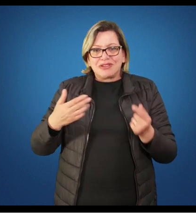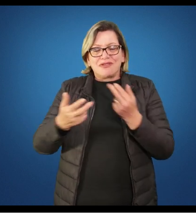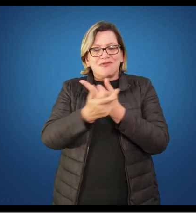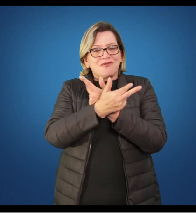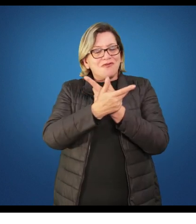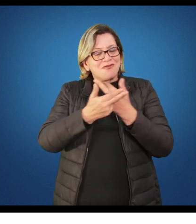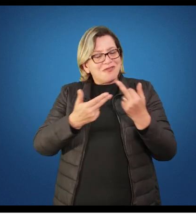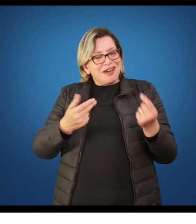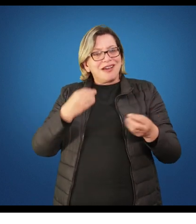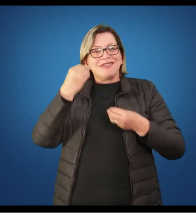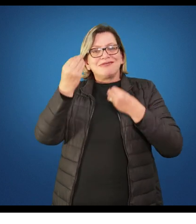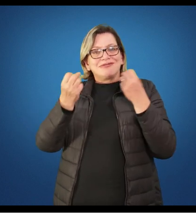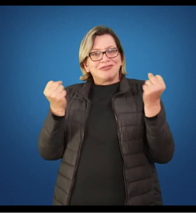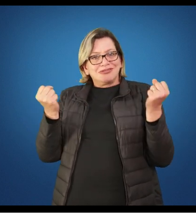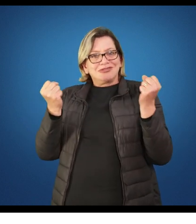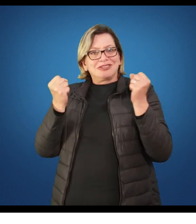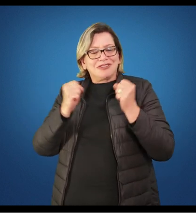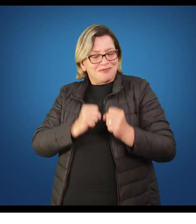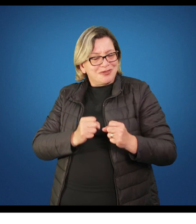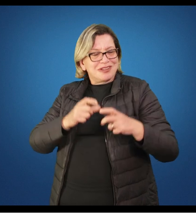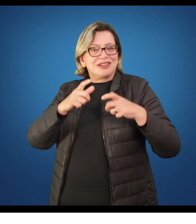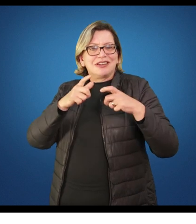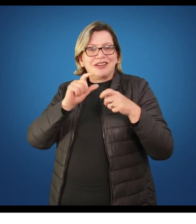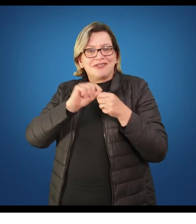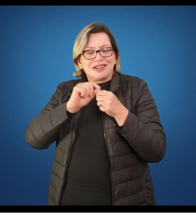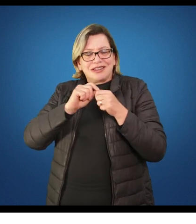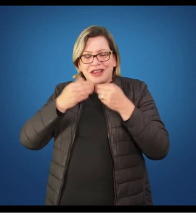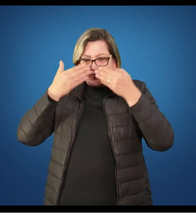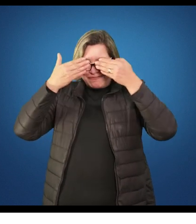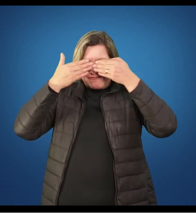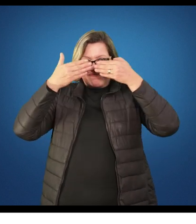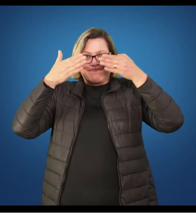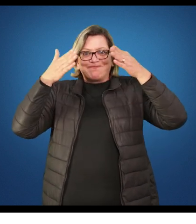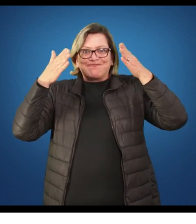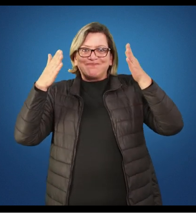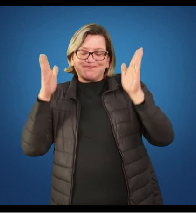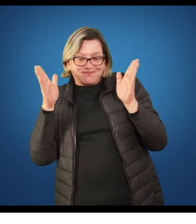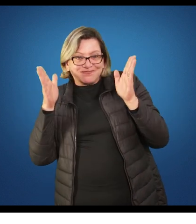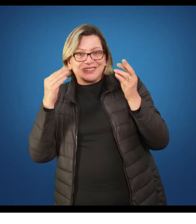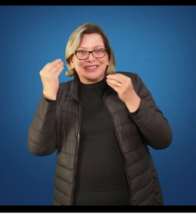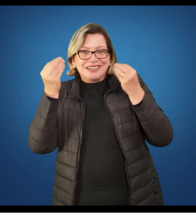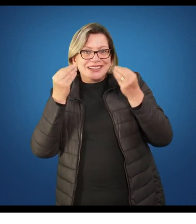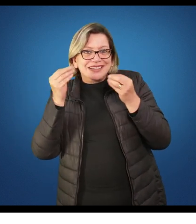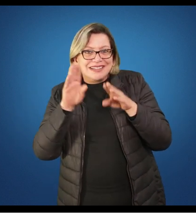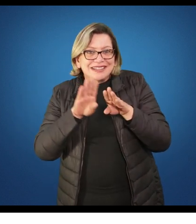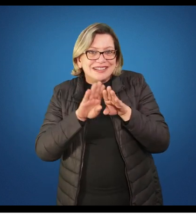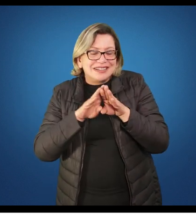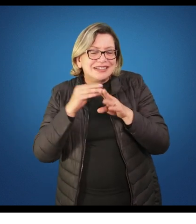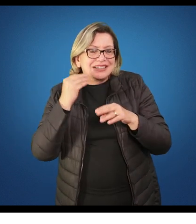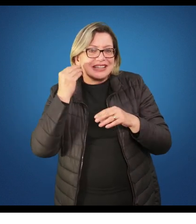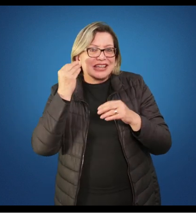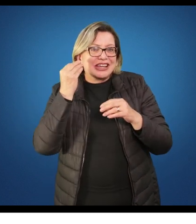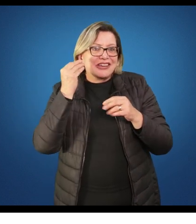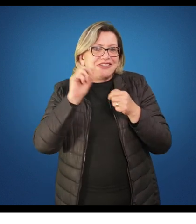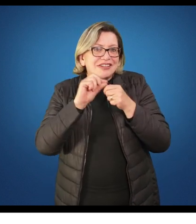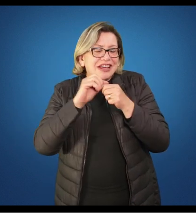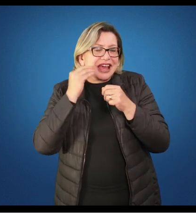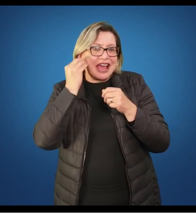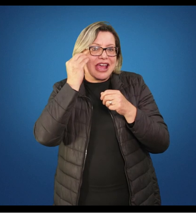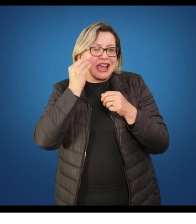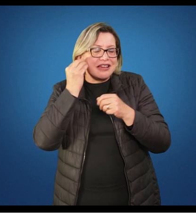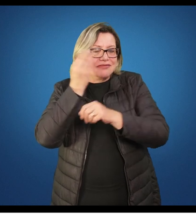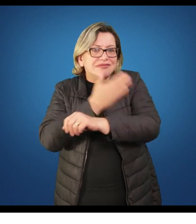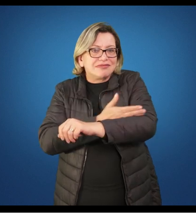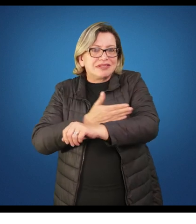elementos que vão ampliar a nossa visão e para além de vivenciar essas práticas corporais, vão nos dar